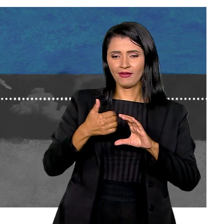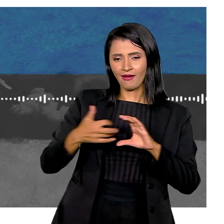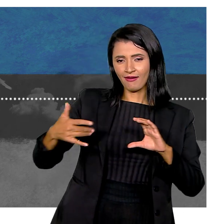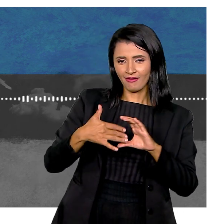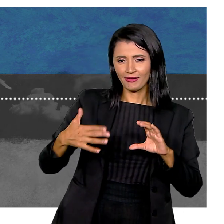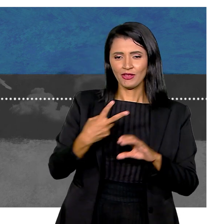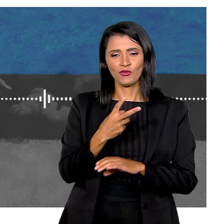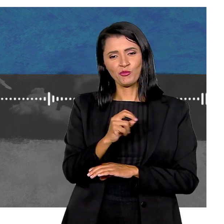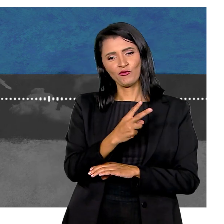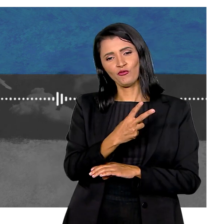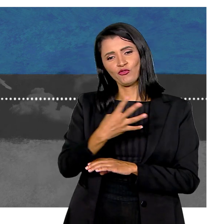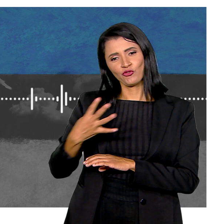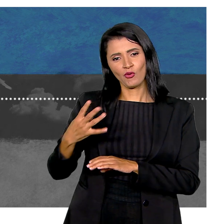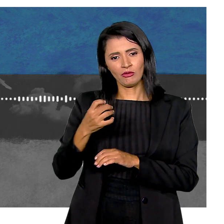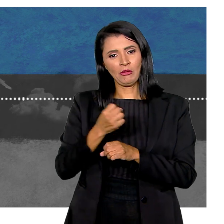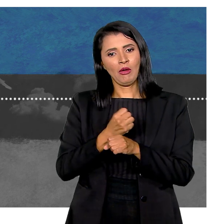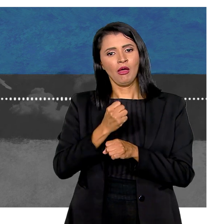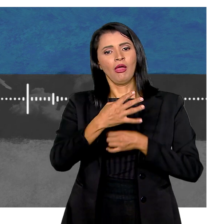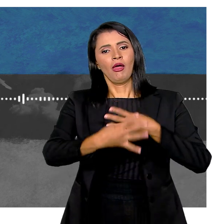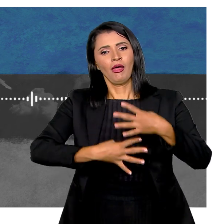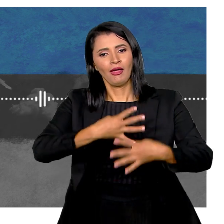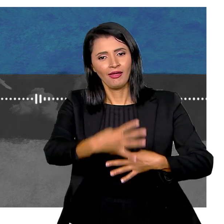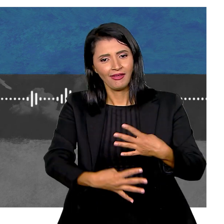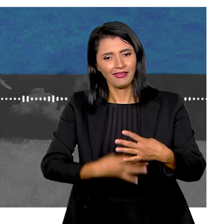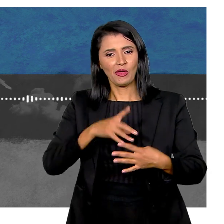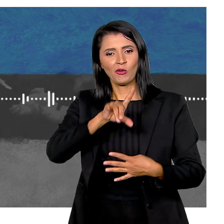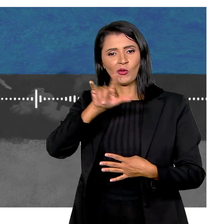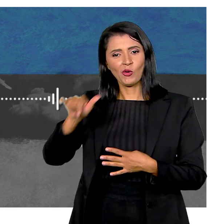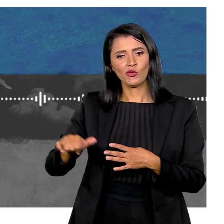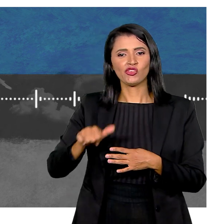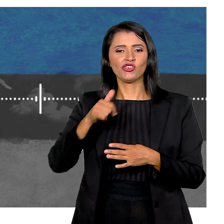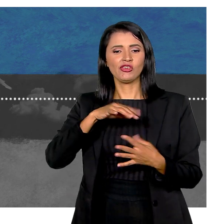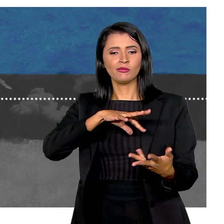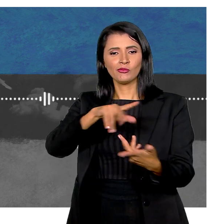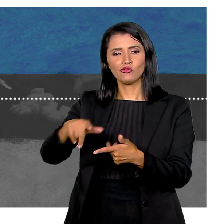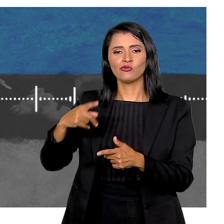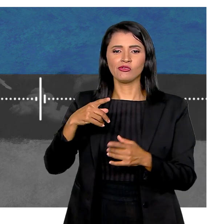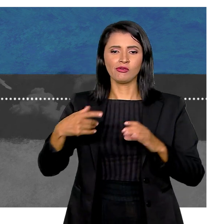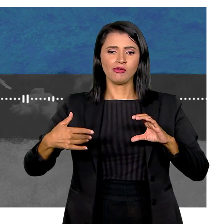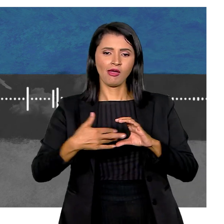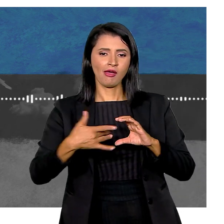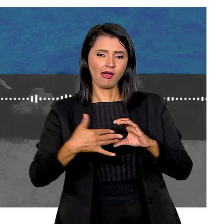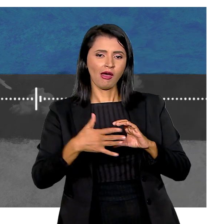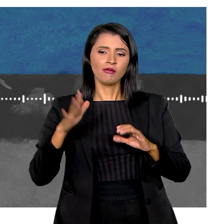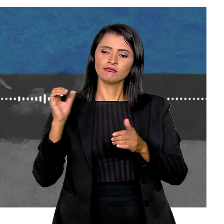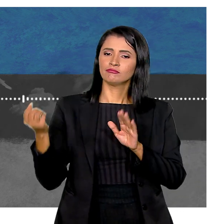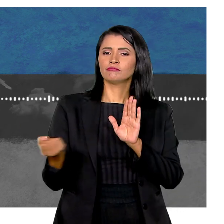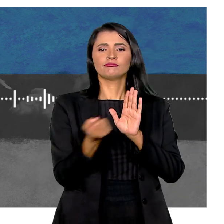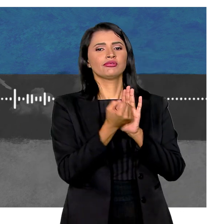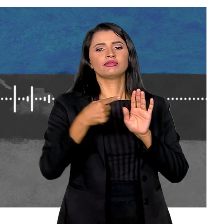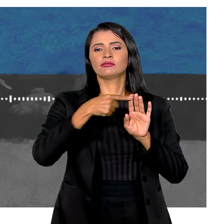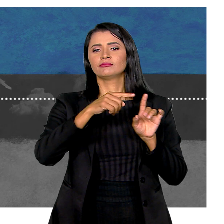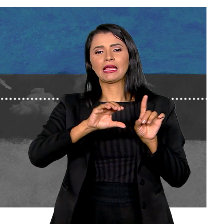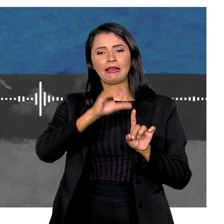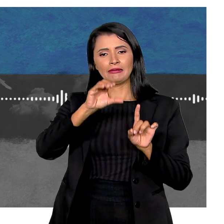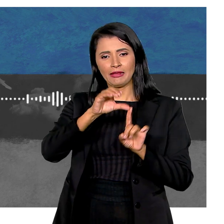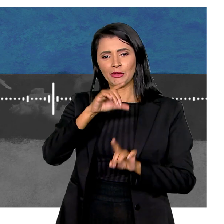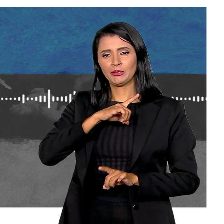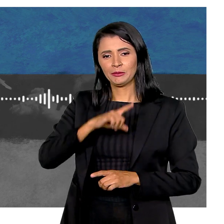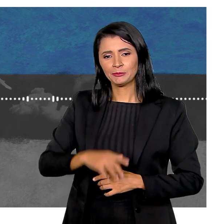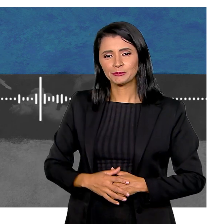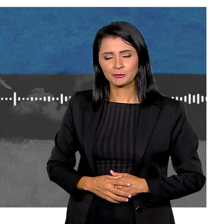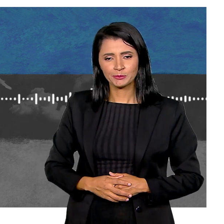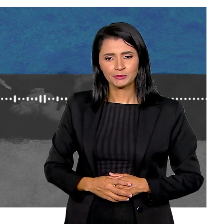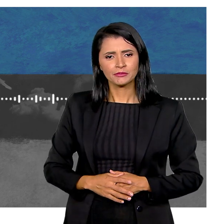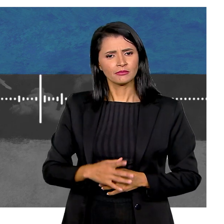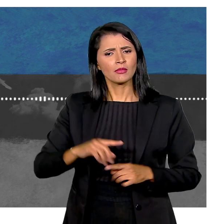2024 Um ano bissexto Quando o Dia Mundial das Doenças Raras está visível no calendário Alegria! Nada